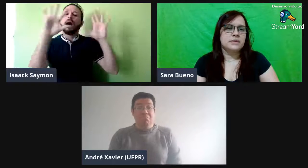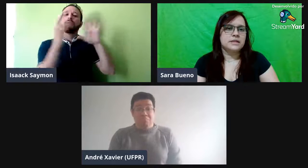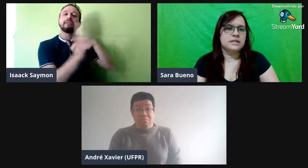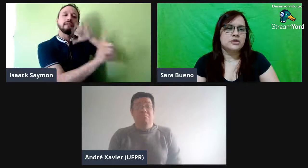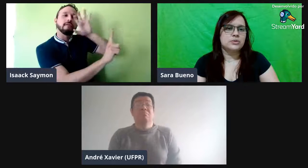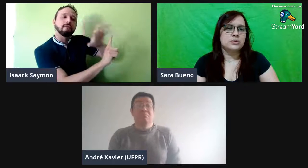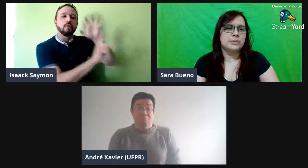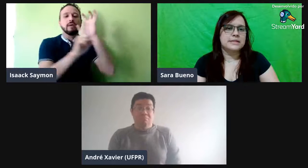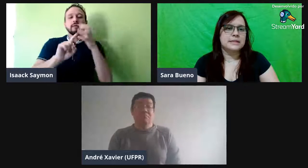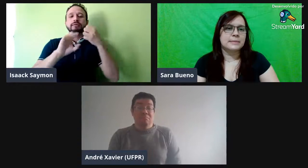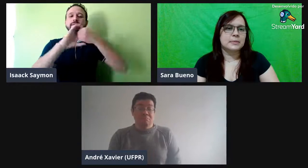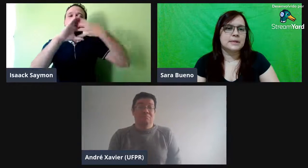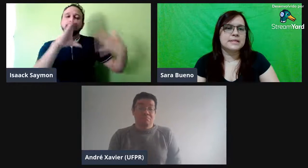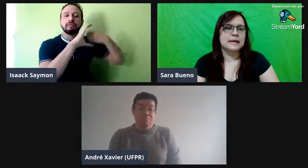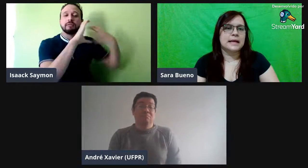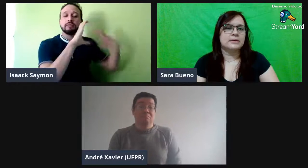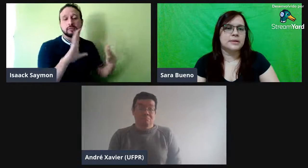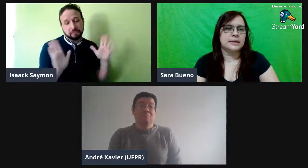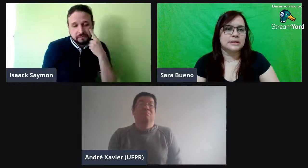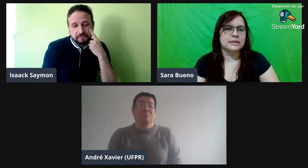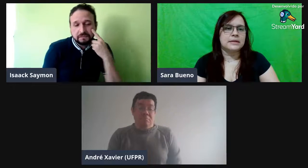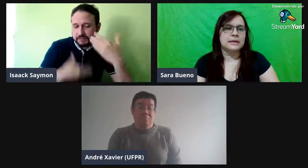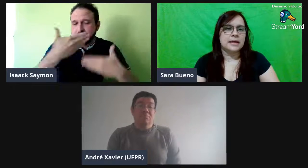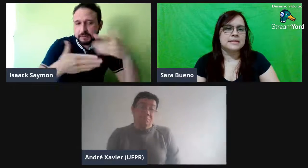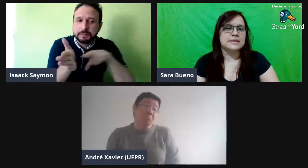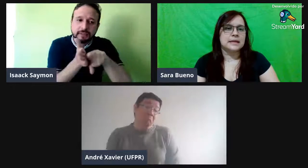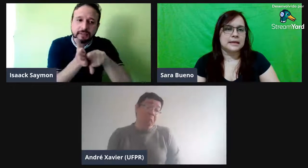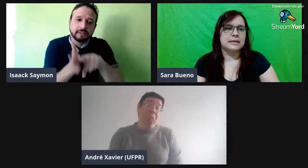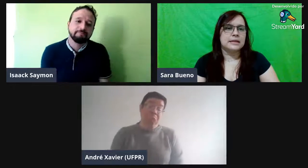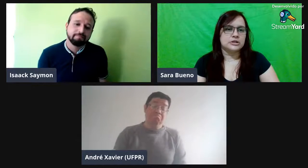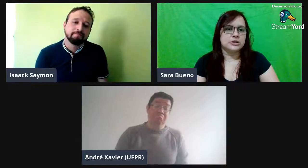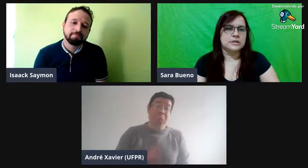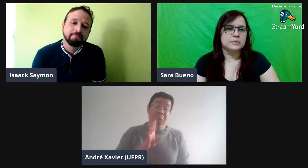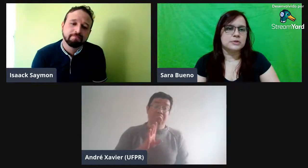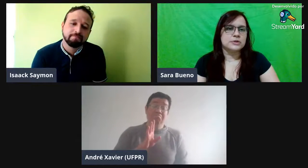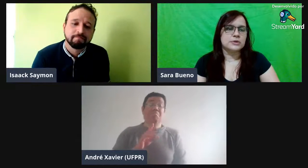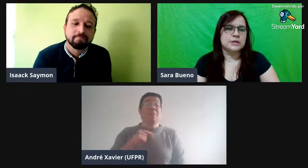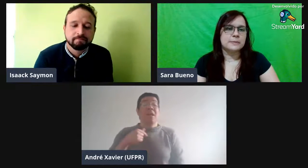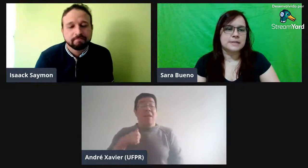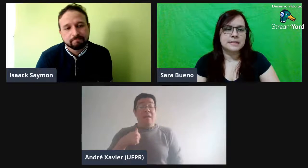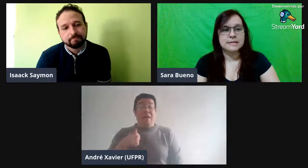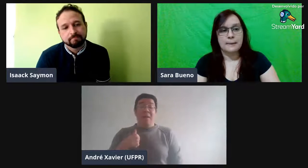existe um, parece que meio mesclado ainda essas características, por isso que eu queria pesquisar.